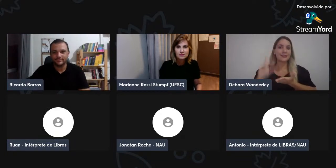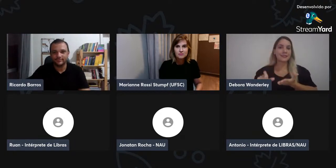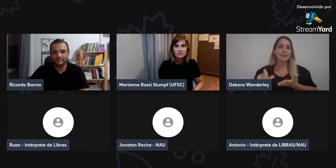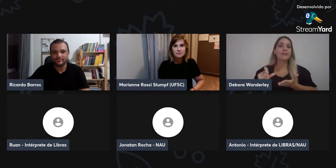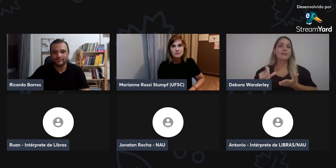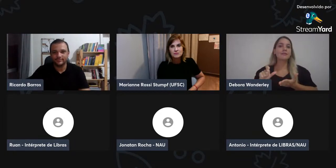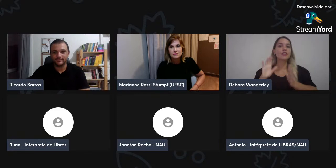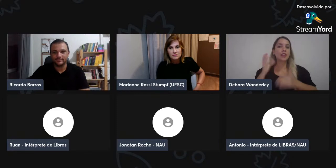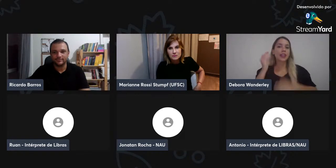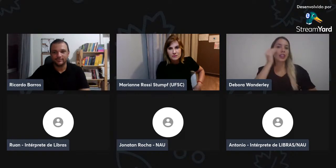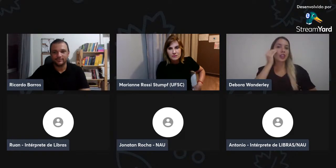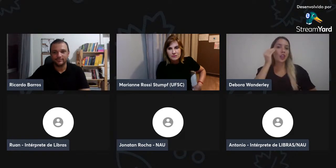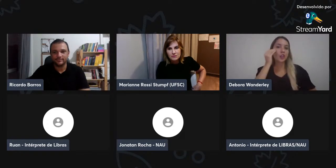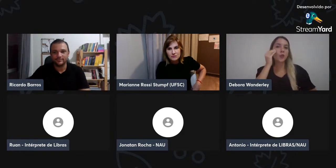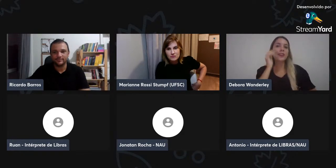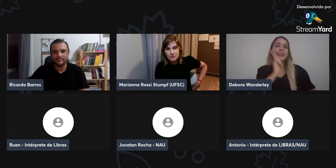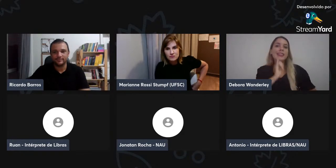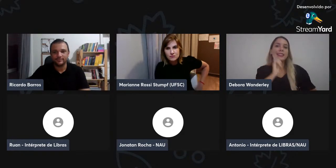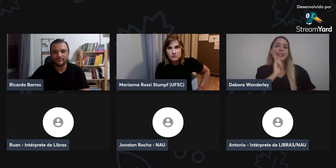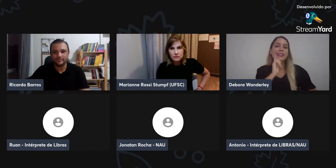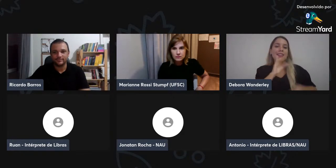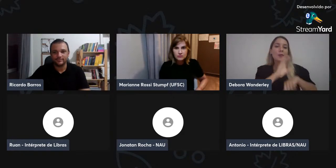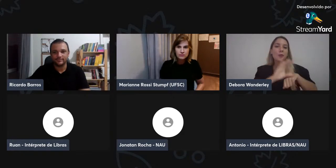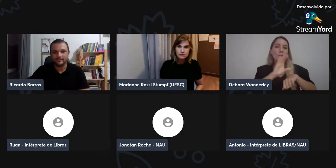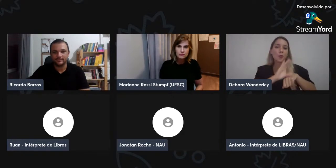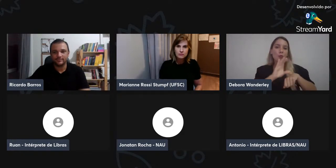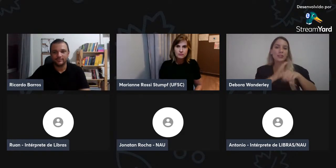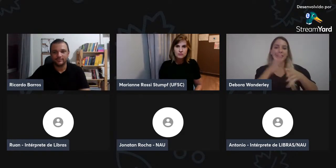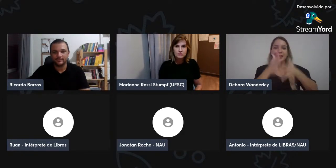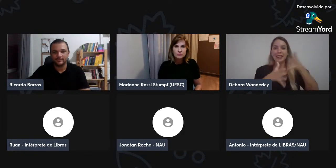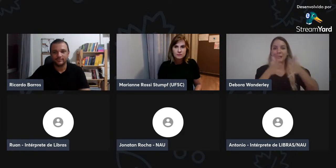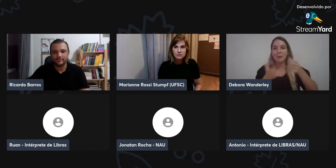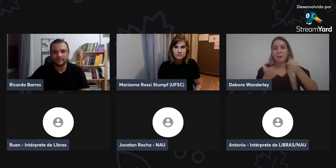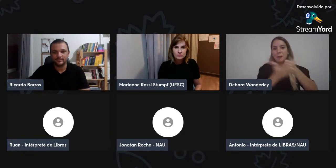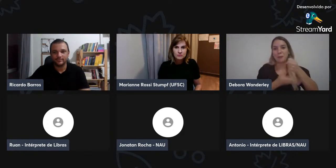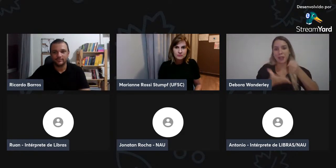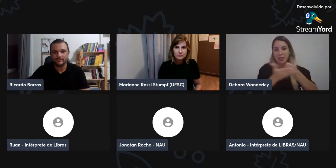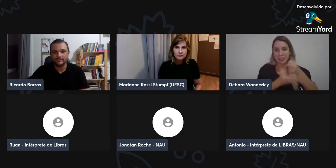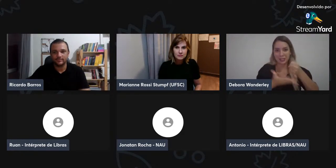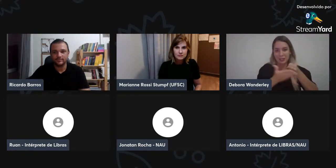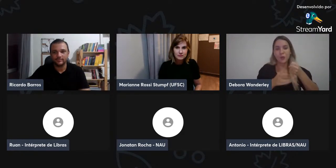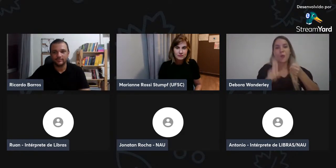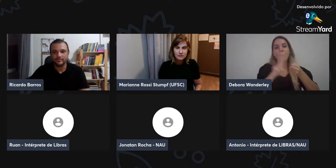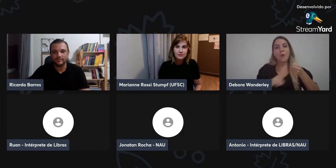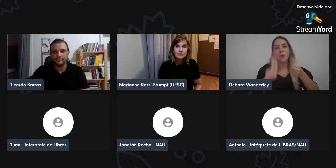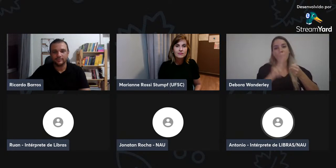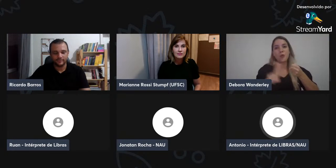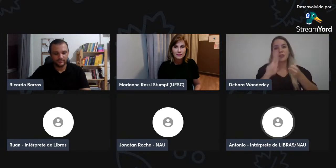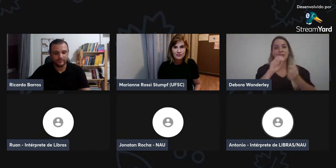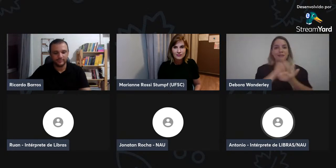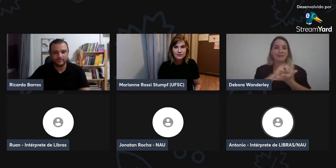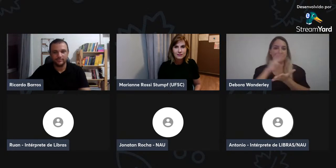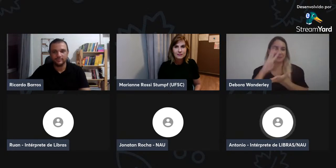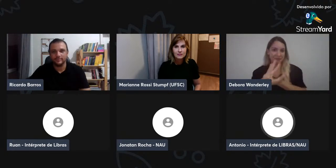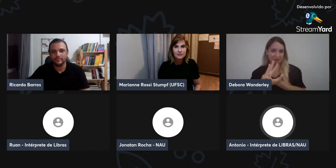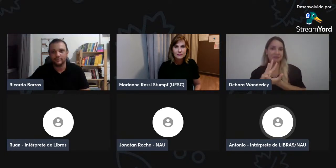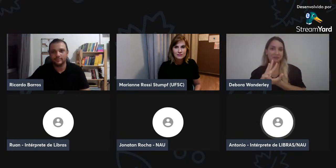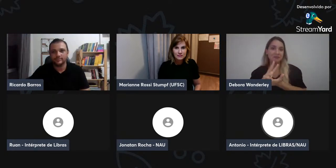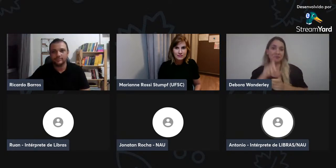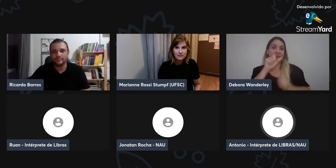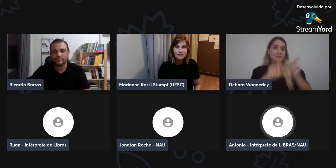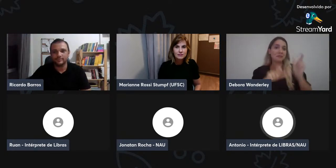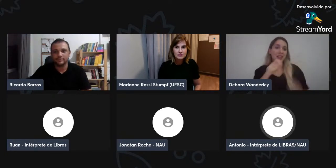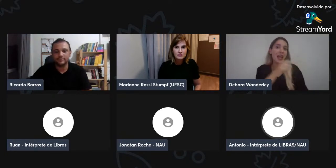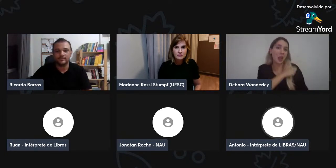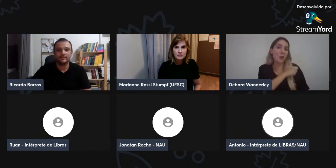Tem uma tese, onde ela fala, onde ela fala da tentativa, por exemplo, de fazer um curso de libras, básico, e usar